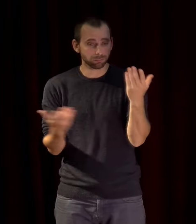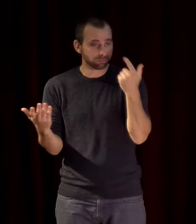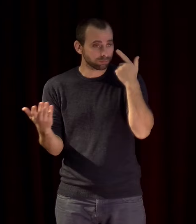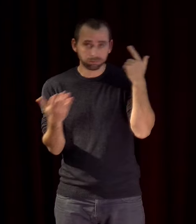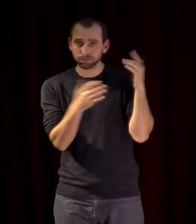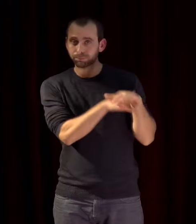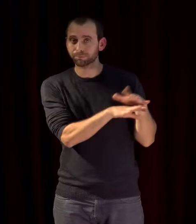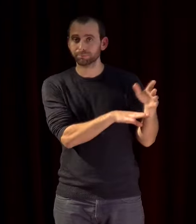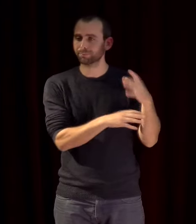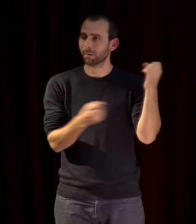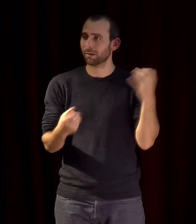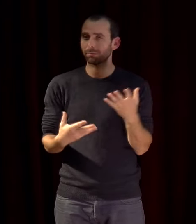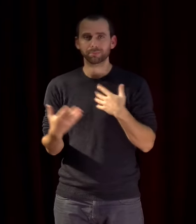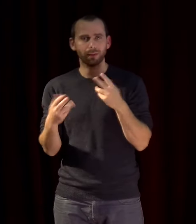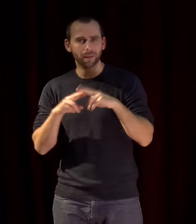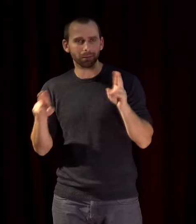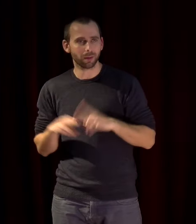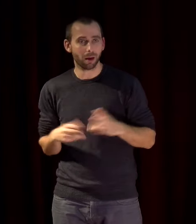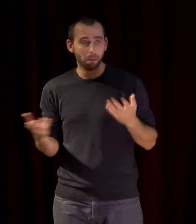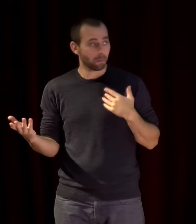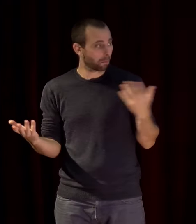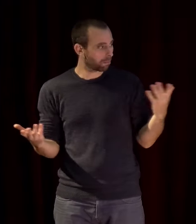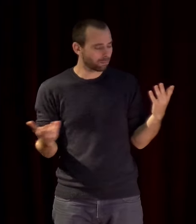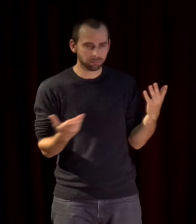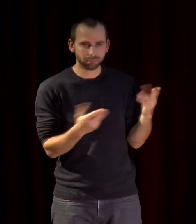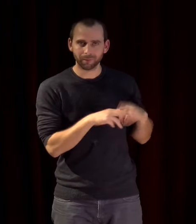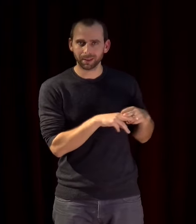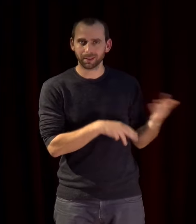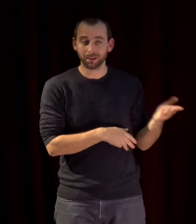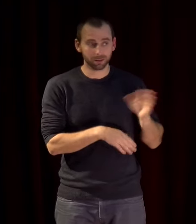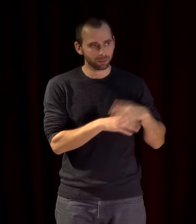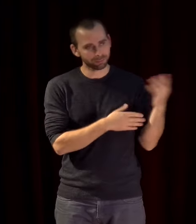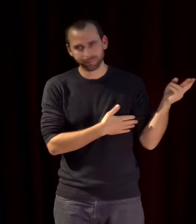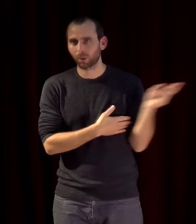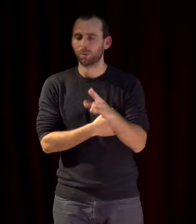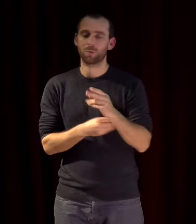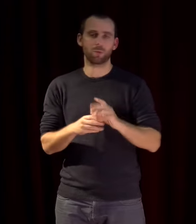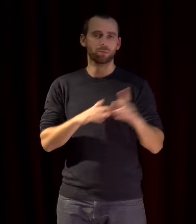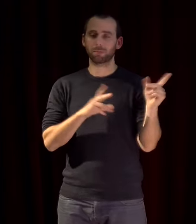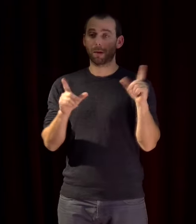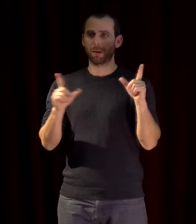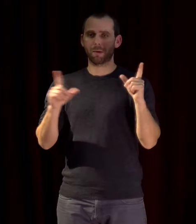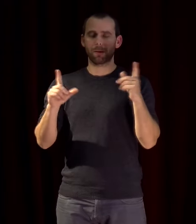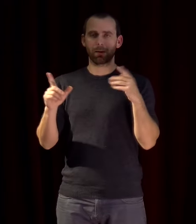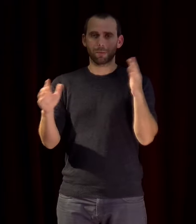années l'actualité internationale cette marginalisation s'est faite en plusieurs étapes